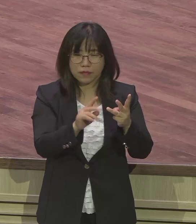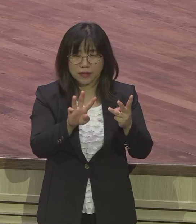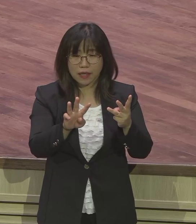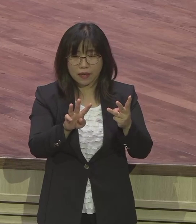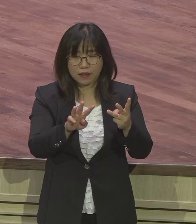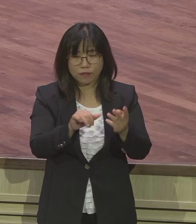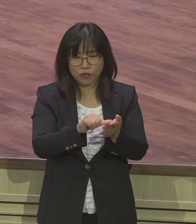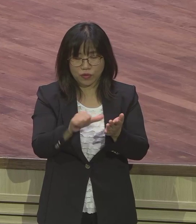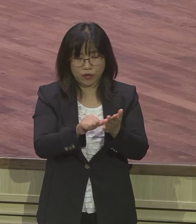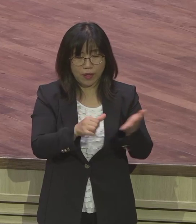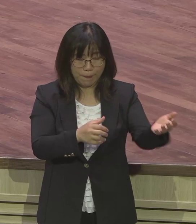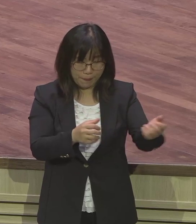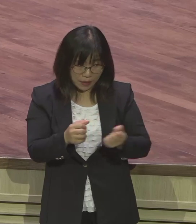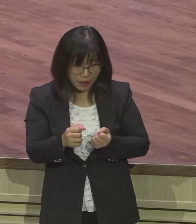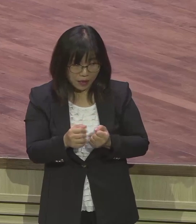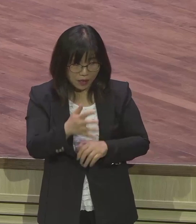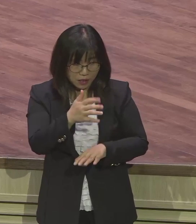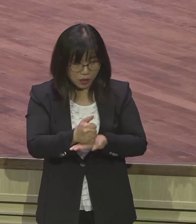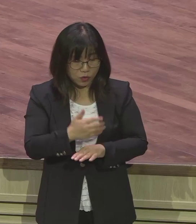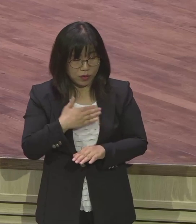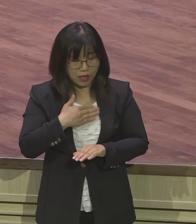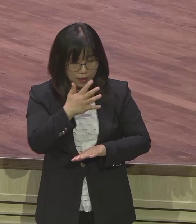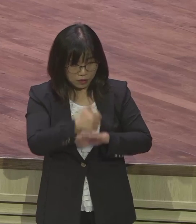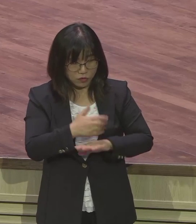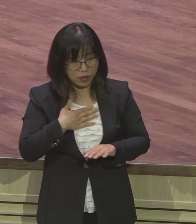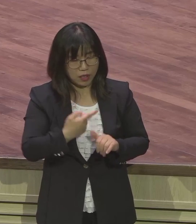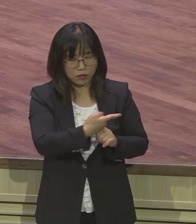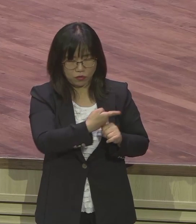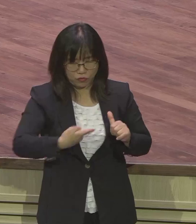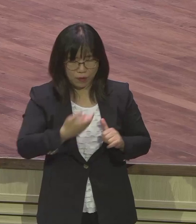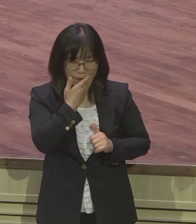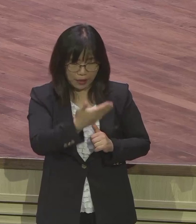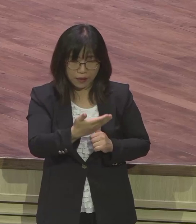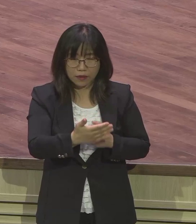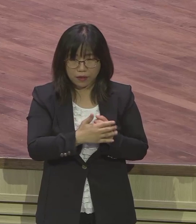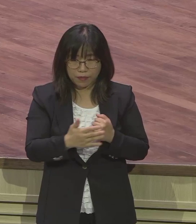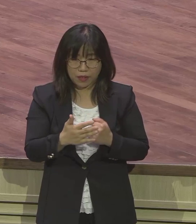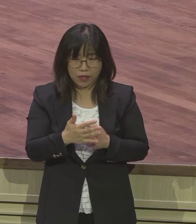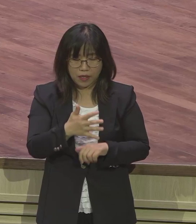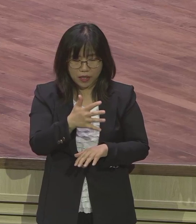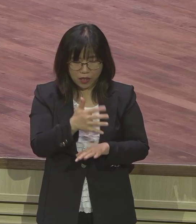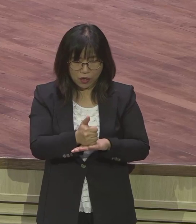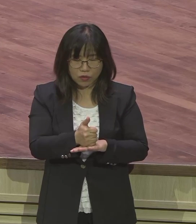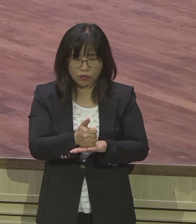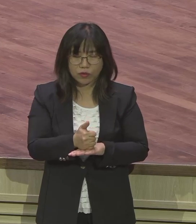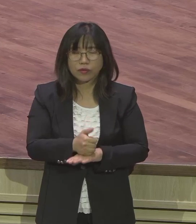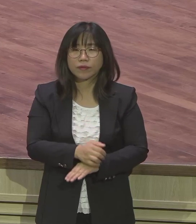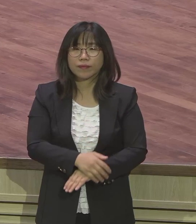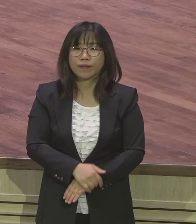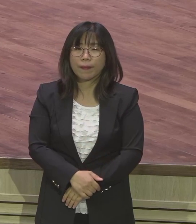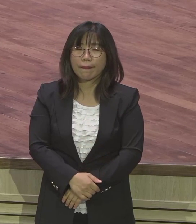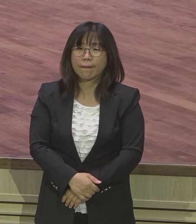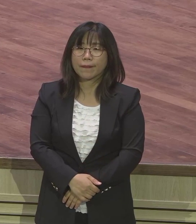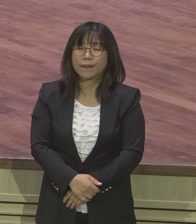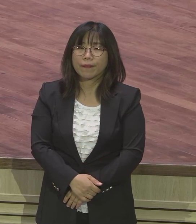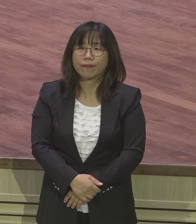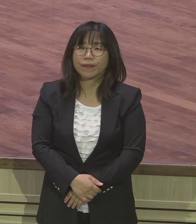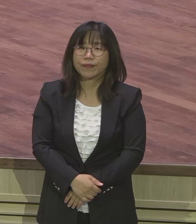죽을 수도 있다는 상황임을 충분히 알았어요 그런데 이런 결단을 한 것을 볼 수 있어요 유다는